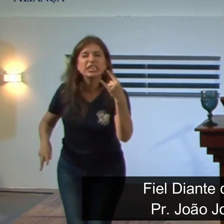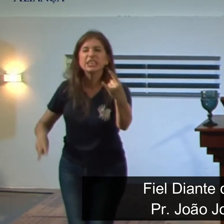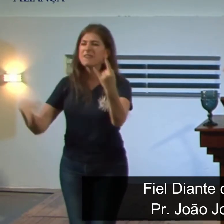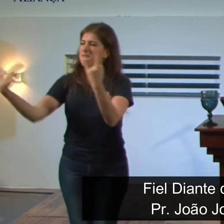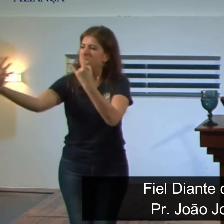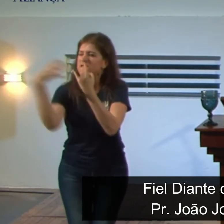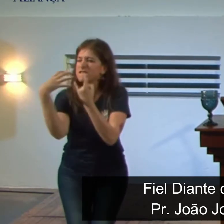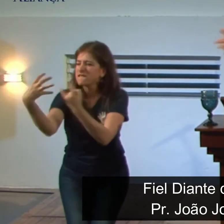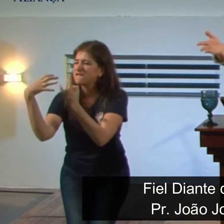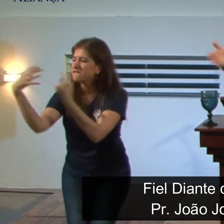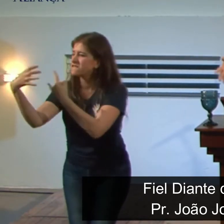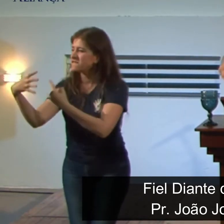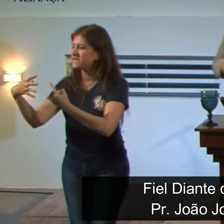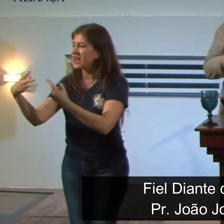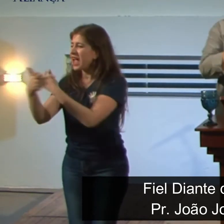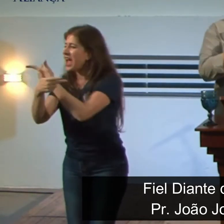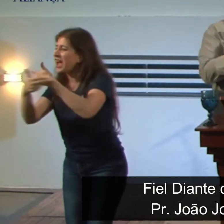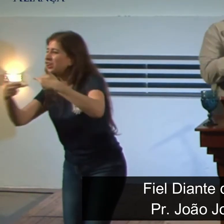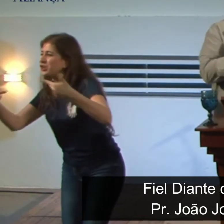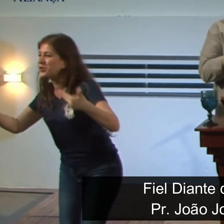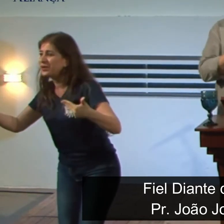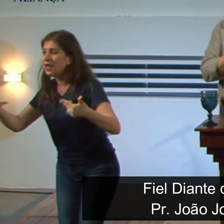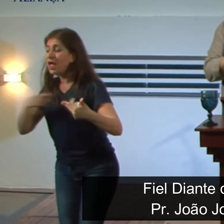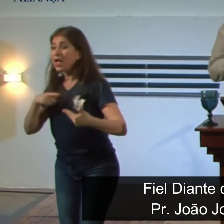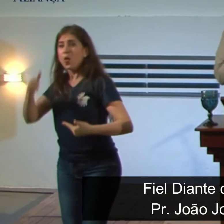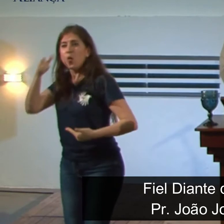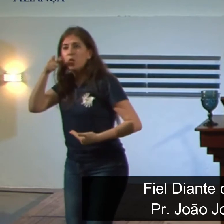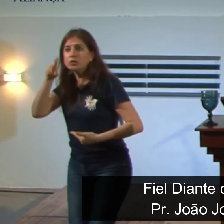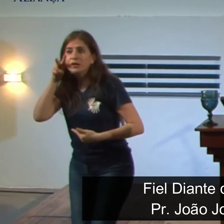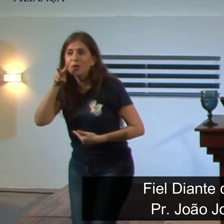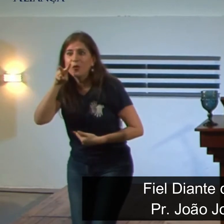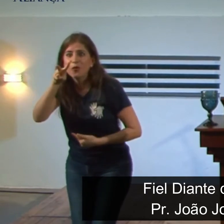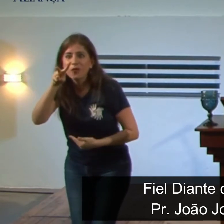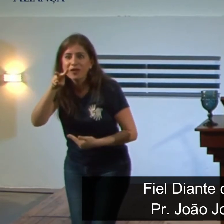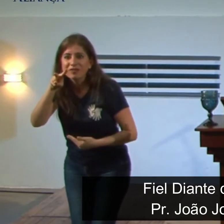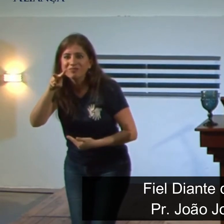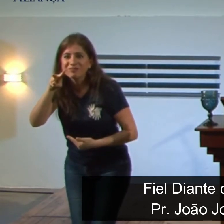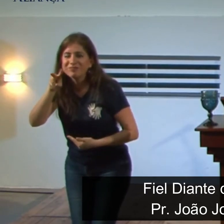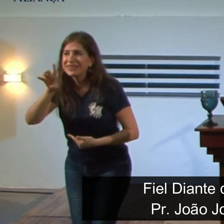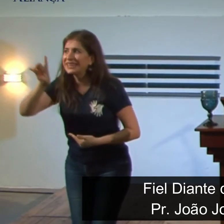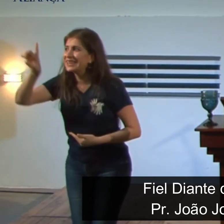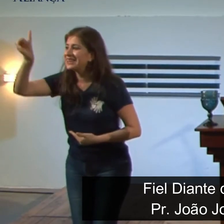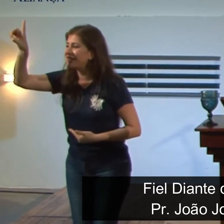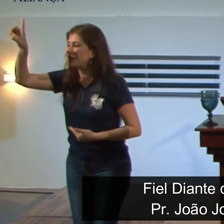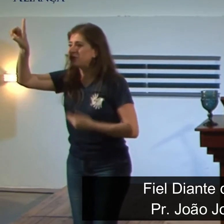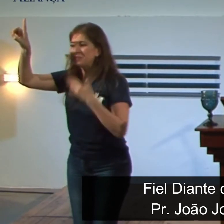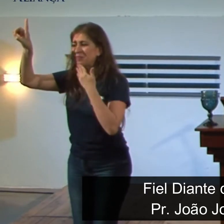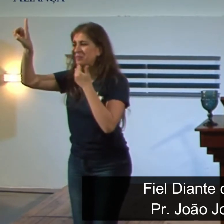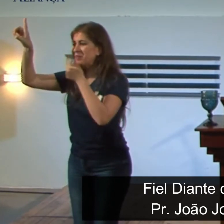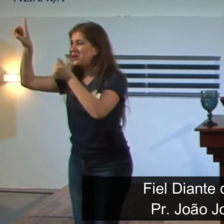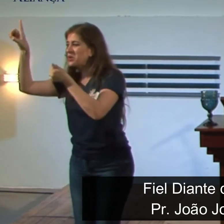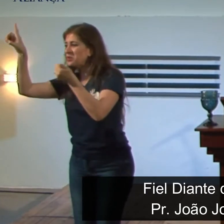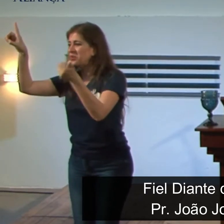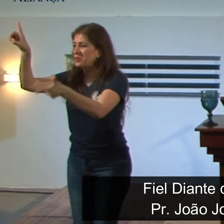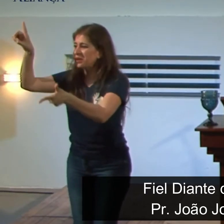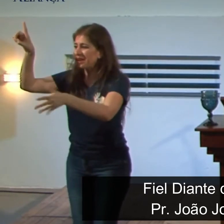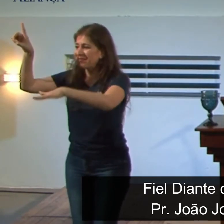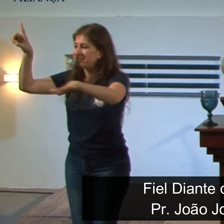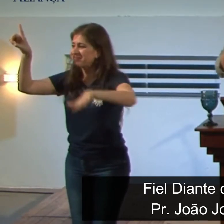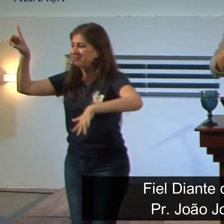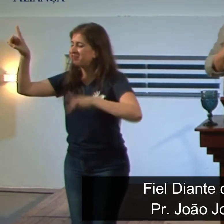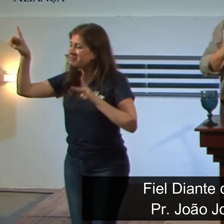pressionado ainda que venha as iguarias eu consigo enxergar a verdade e eu consigo